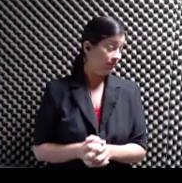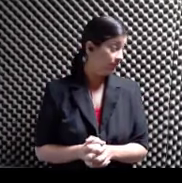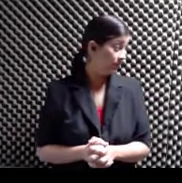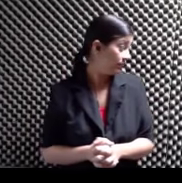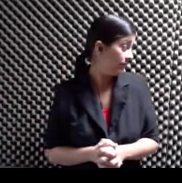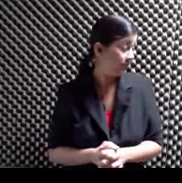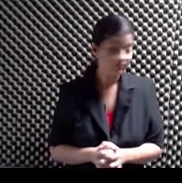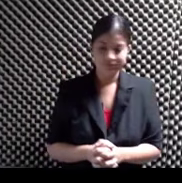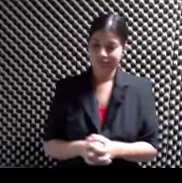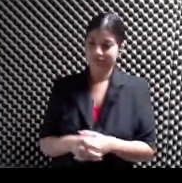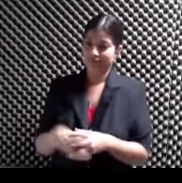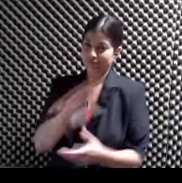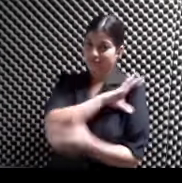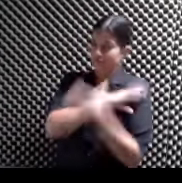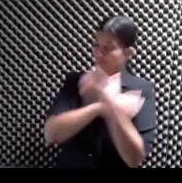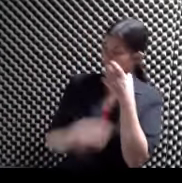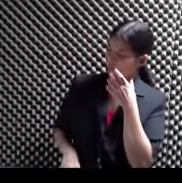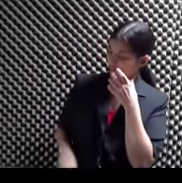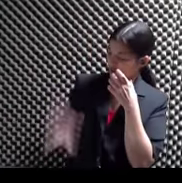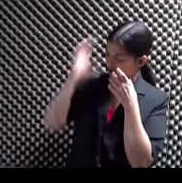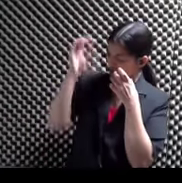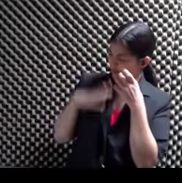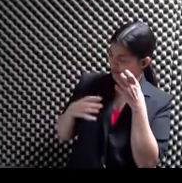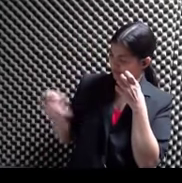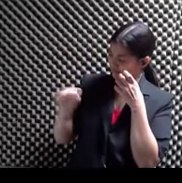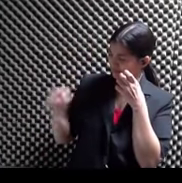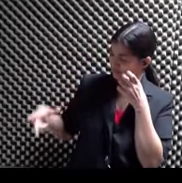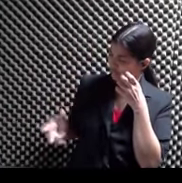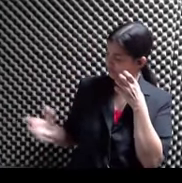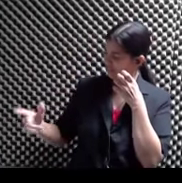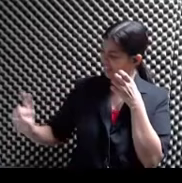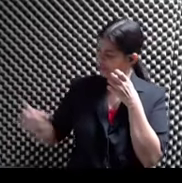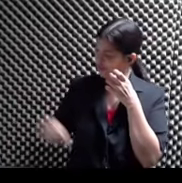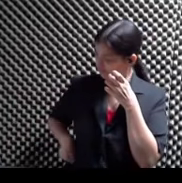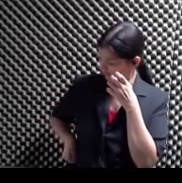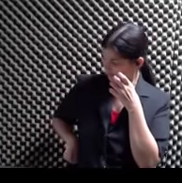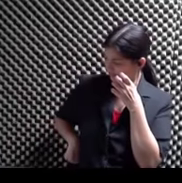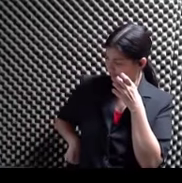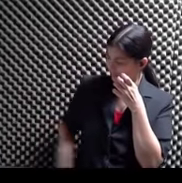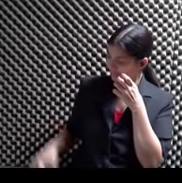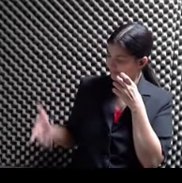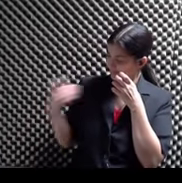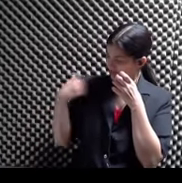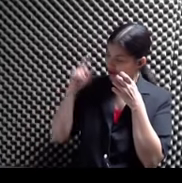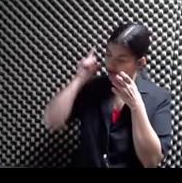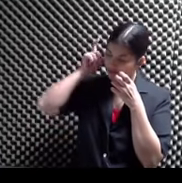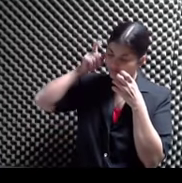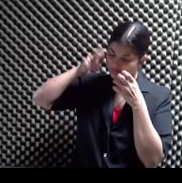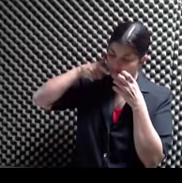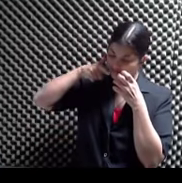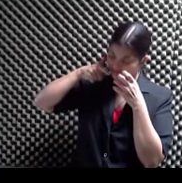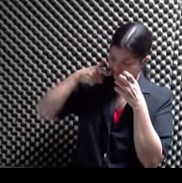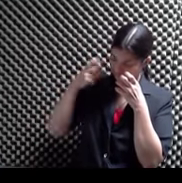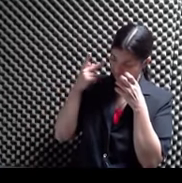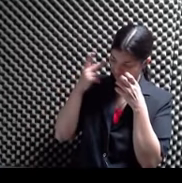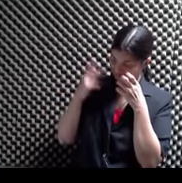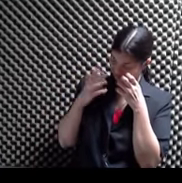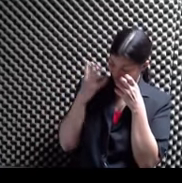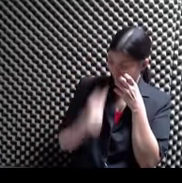El sujeto Maneja por el carril derecho Lleva un bluetooth Colocado con Con mucha gracia Detrás de la